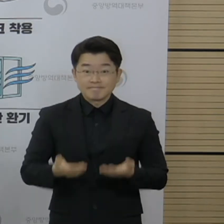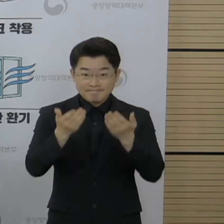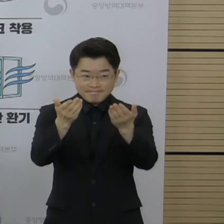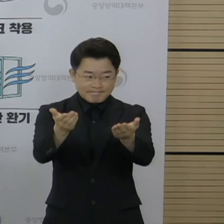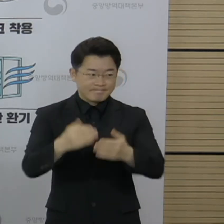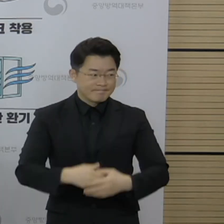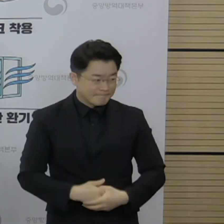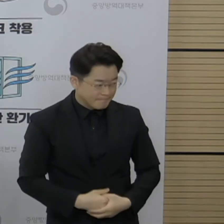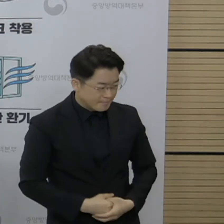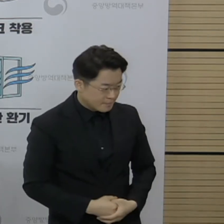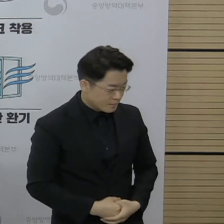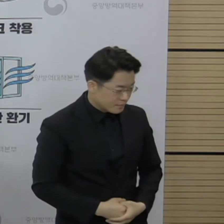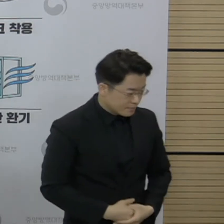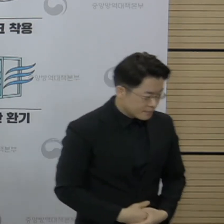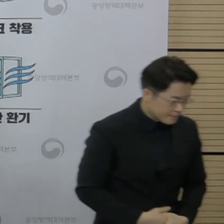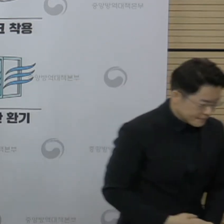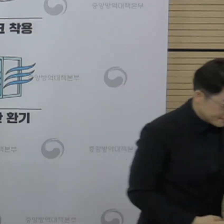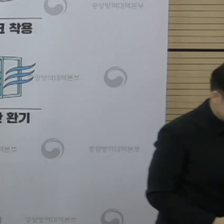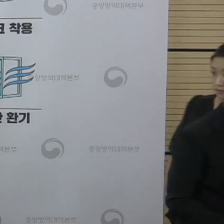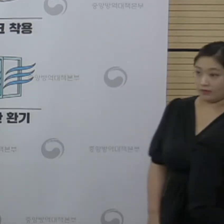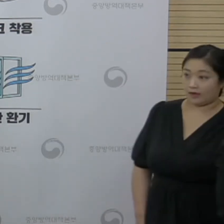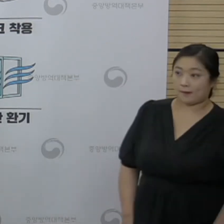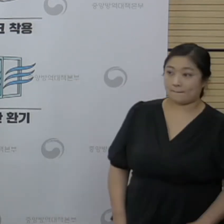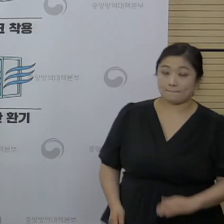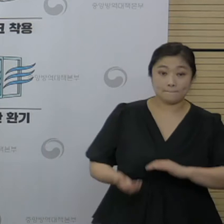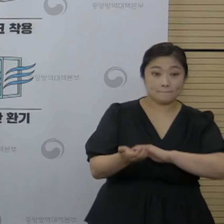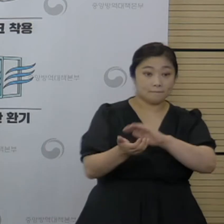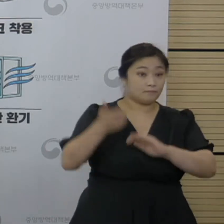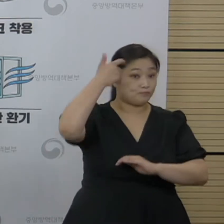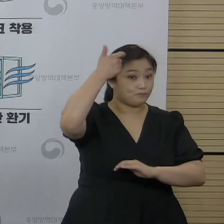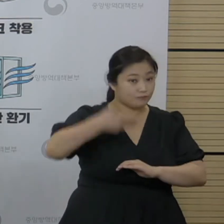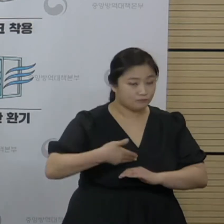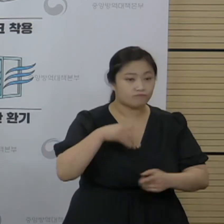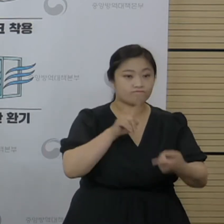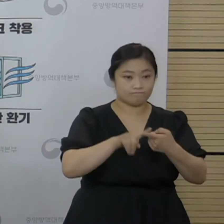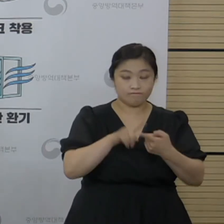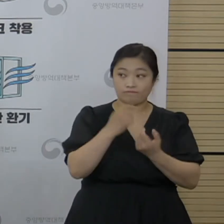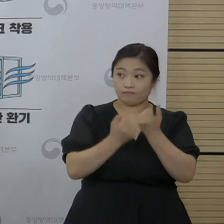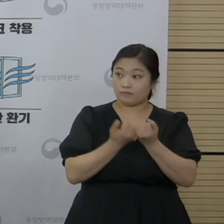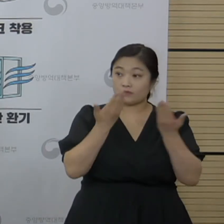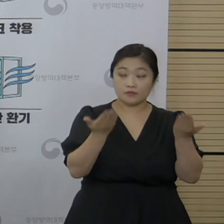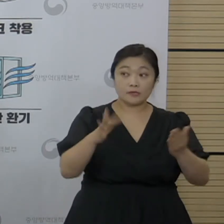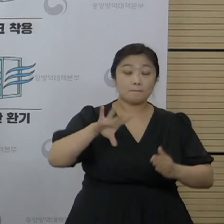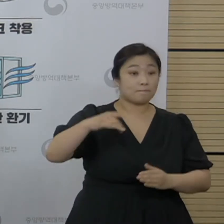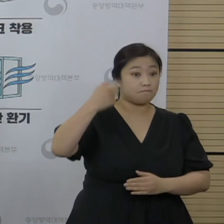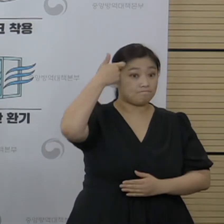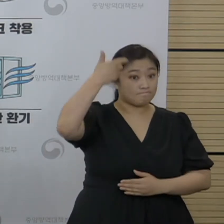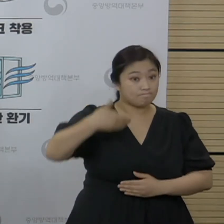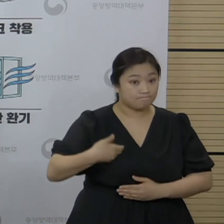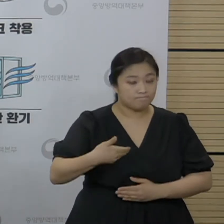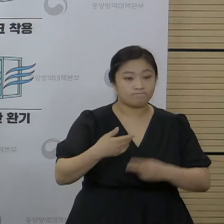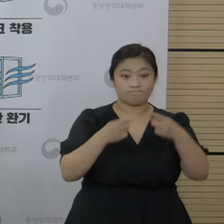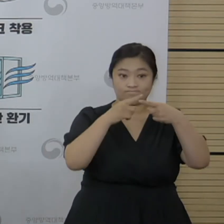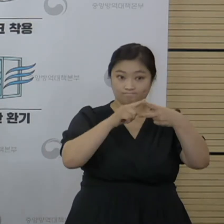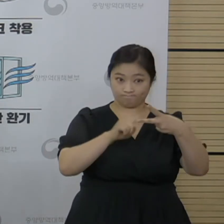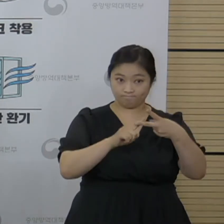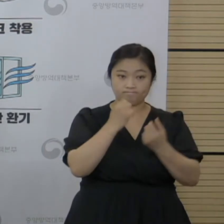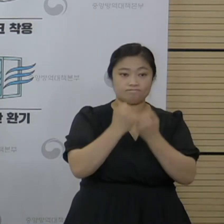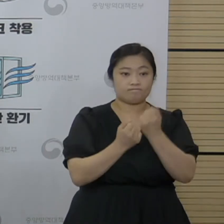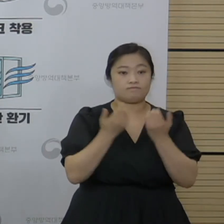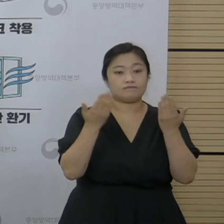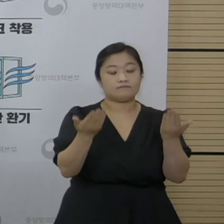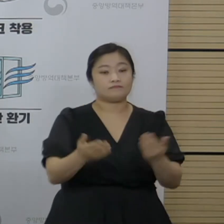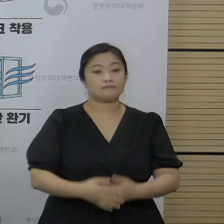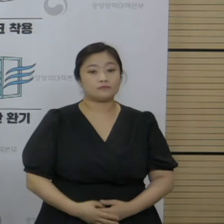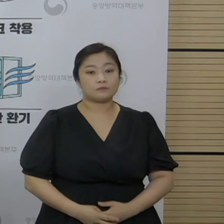갖겠습니다. 사전 질문 보내준 내용들이 있습니다. 사전 질문 두 가지 먼저 설명드리겠습니다.